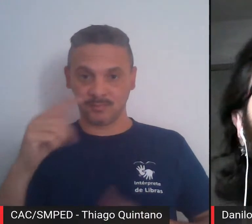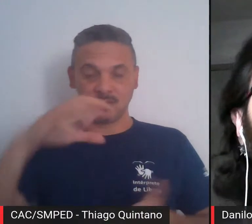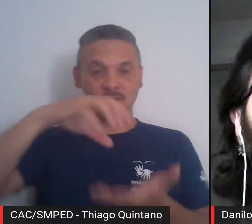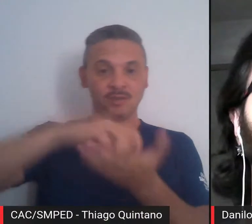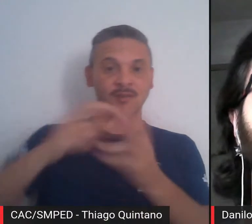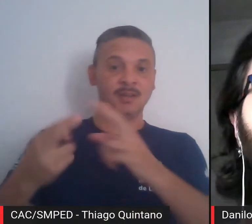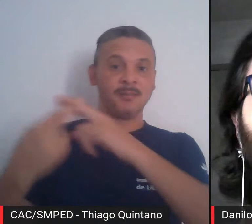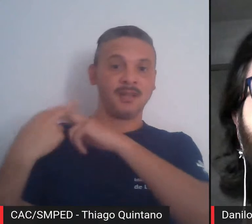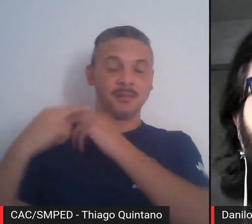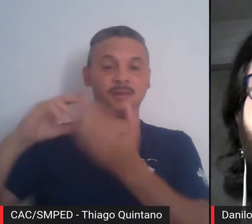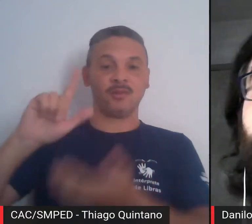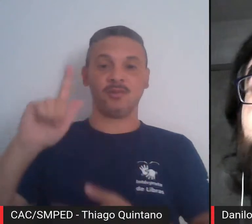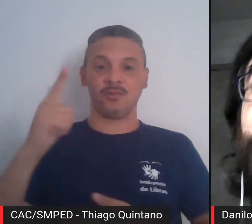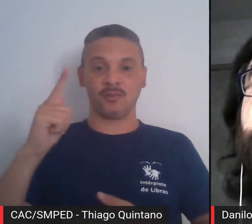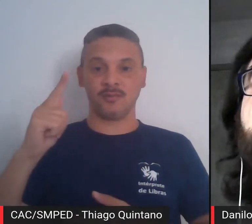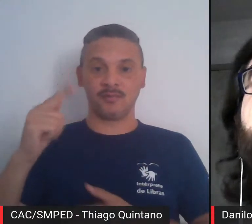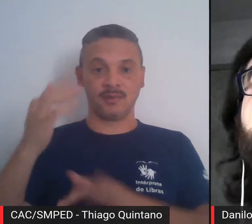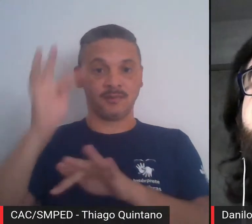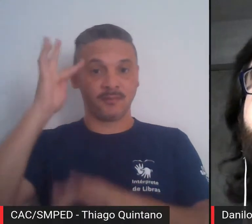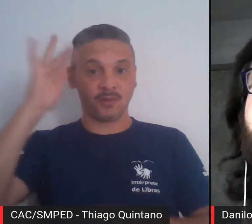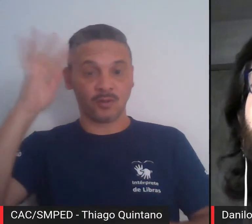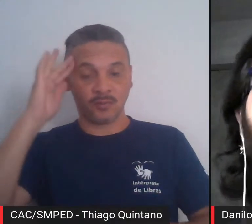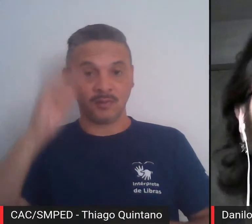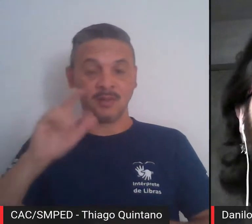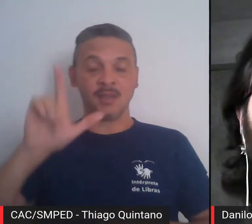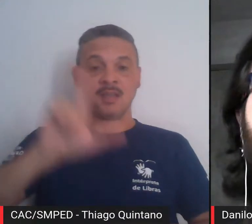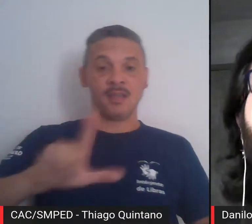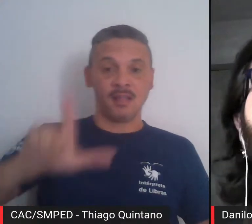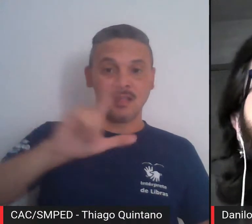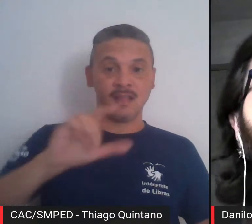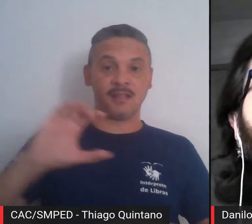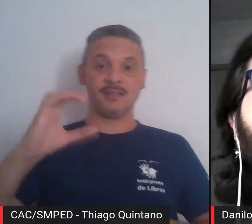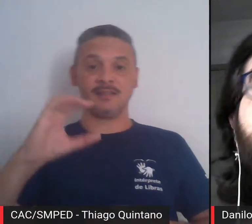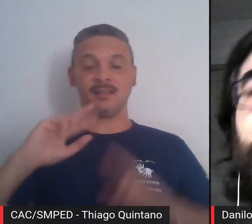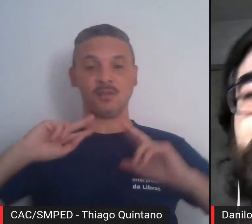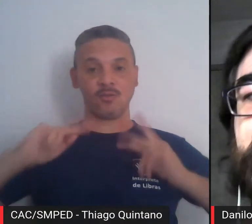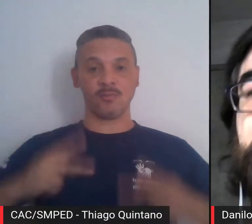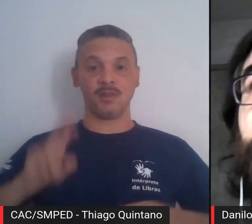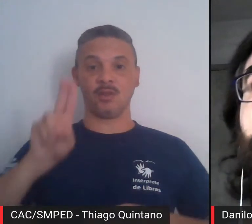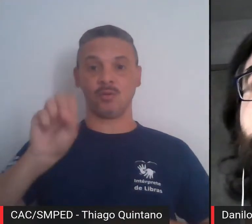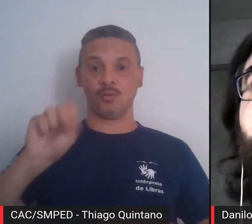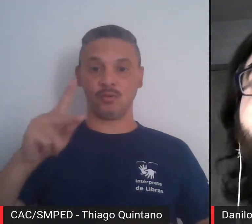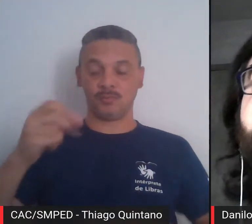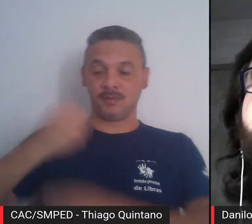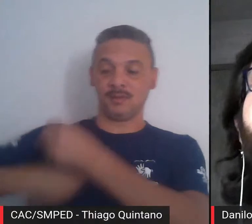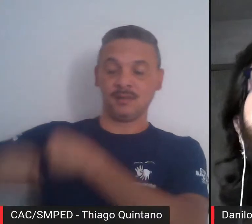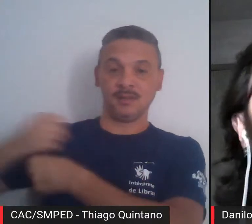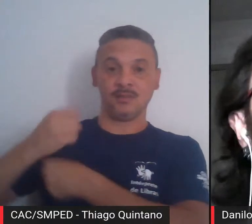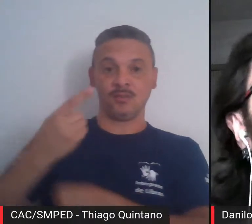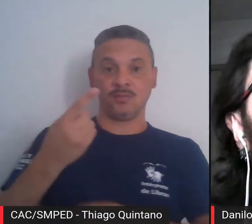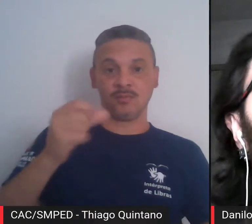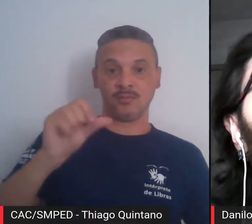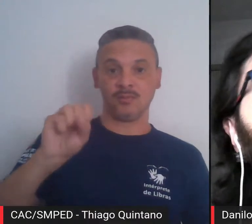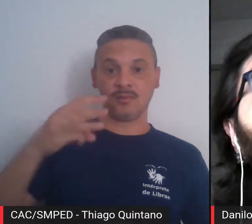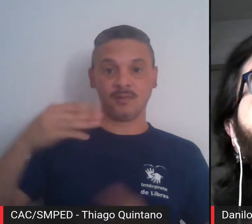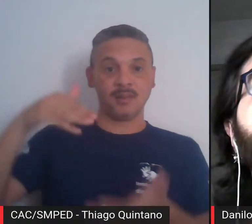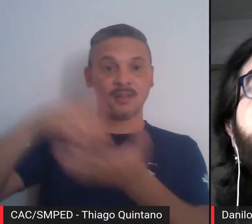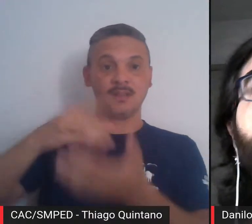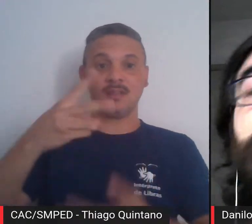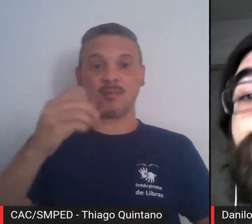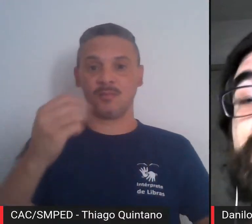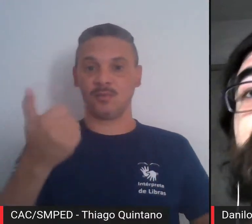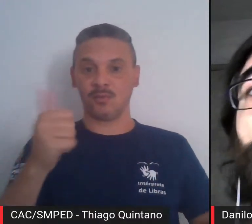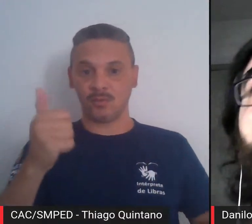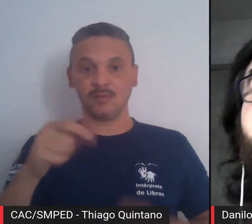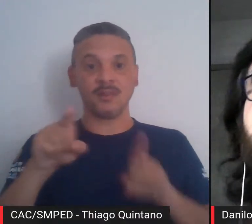de Geografia da Faculdade de Filosofia, Letras e Ciências Humanas da USP, de 1983 até 2011, mesmo universidade onde